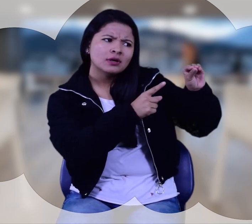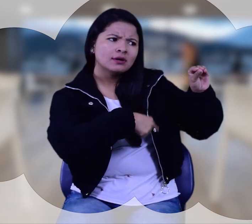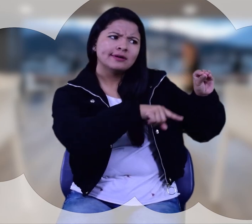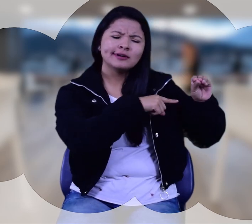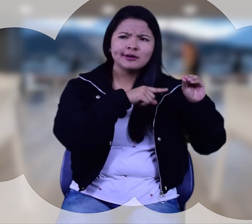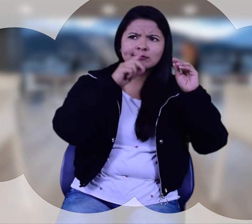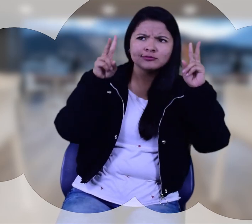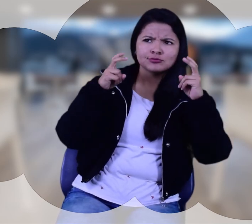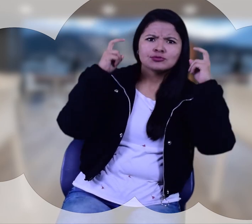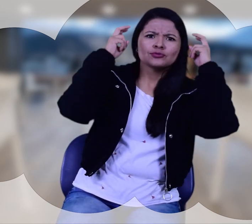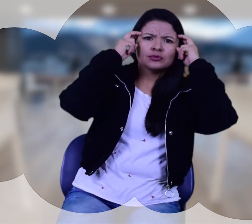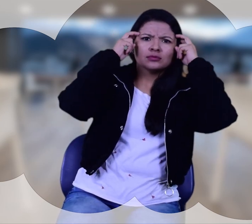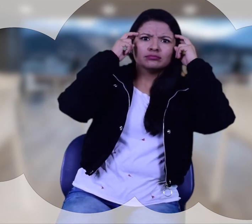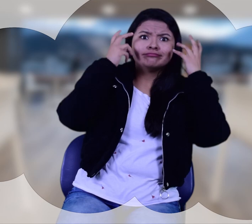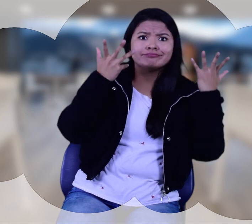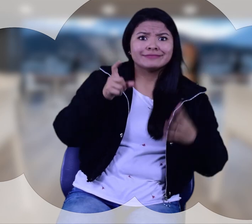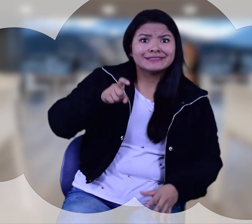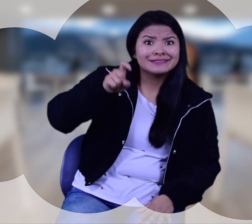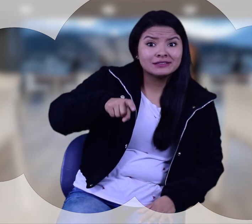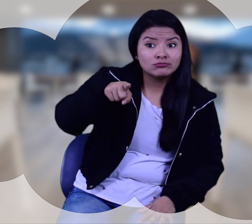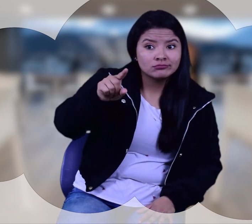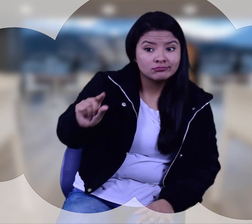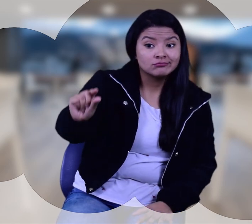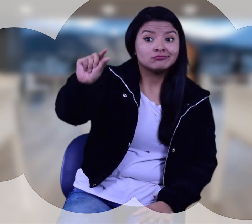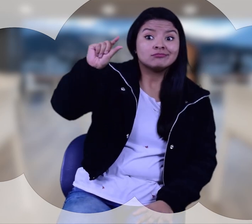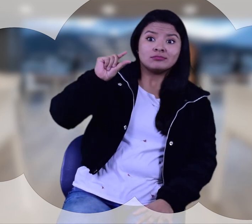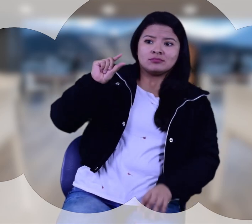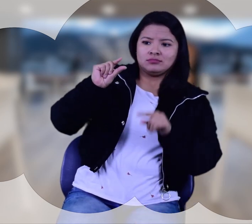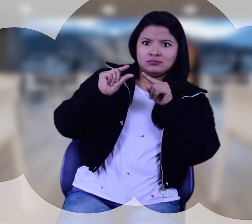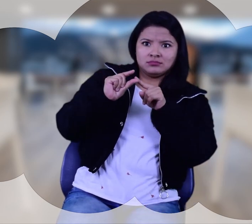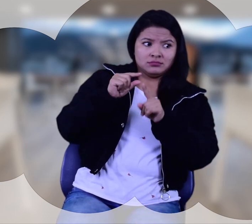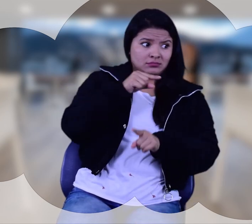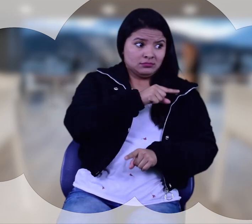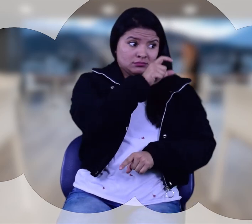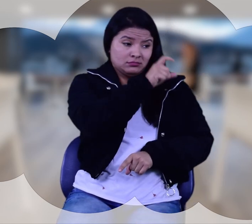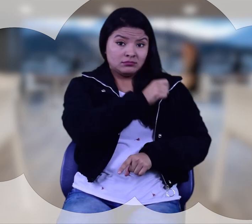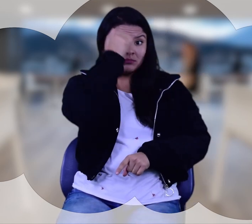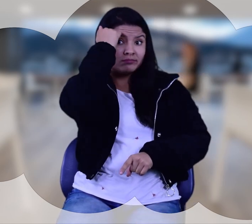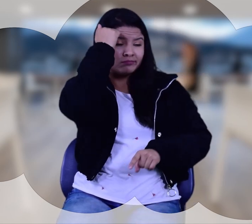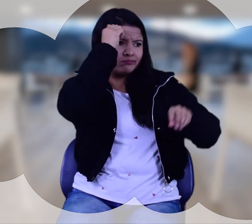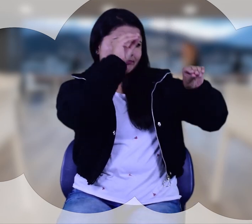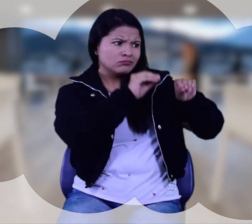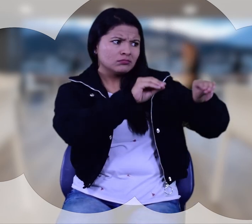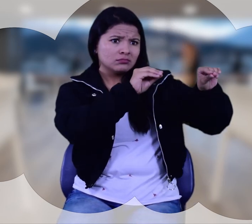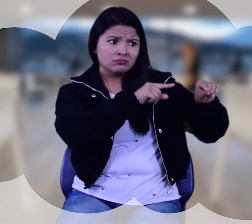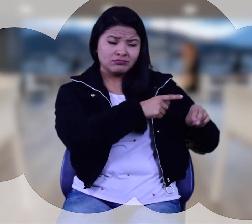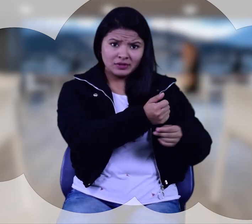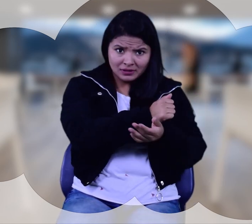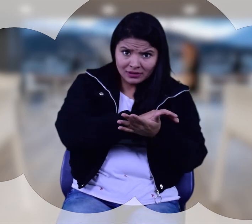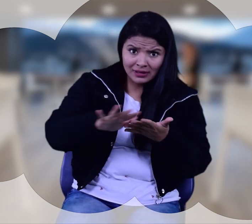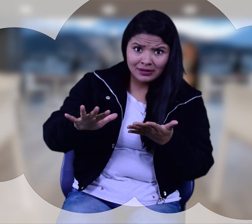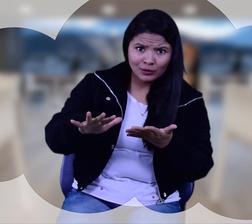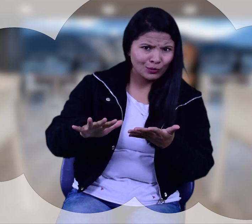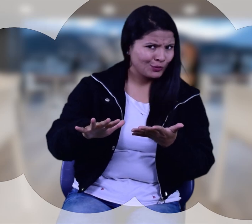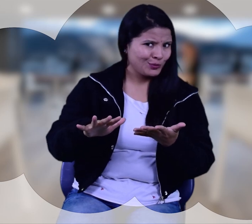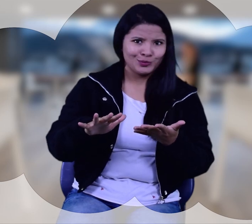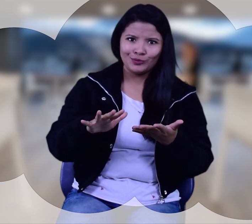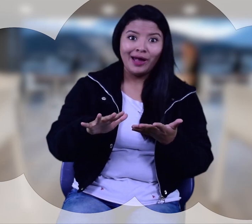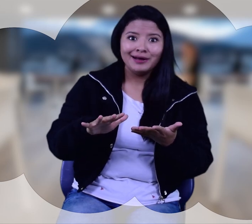aumentar sus conocimientos. Sabemos que es necesario pagarle a los maestros, así que esos recursos los usaremos para